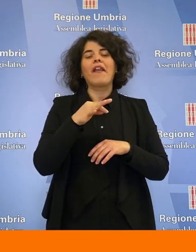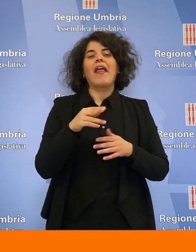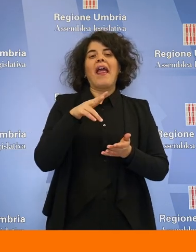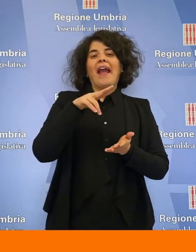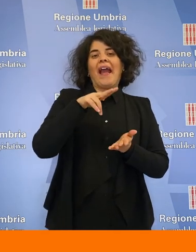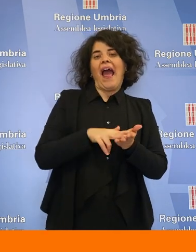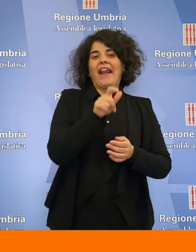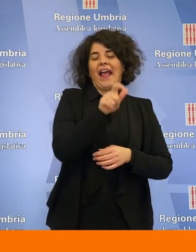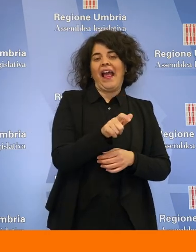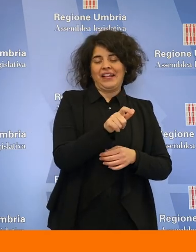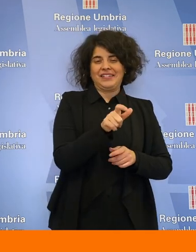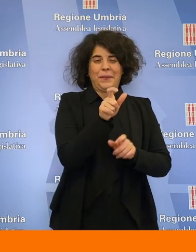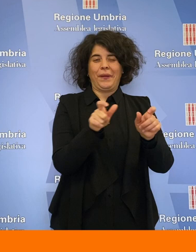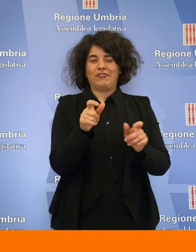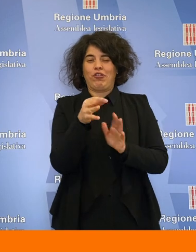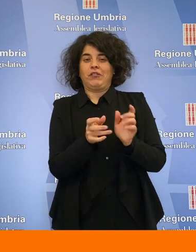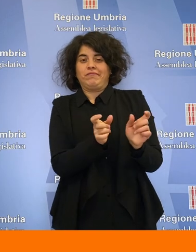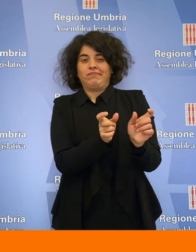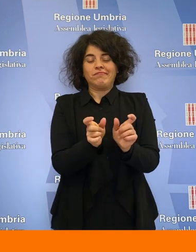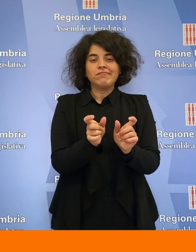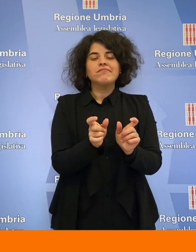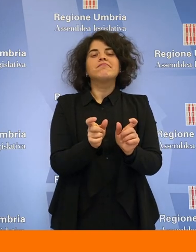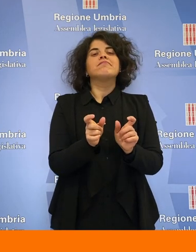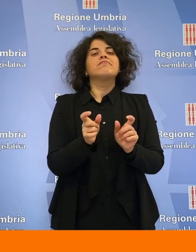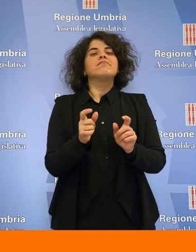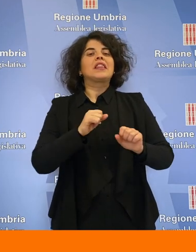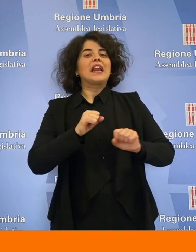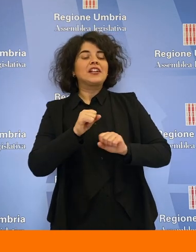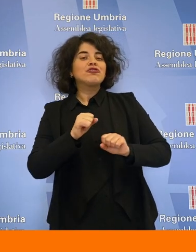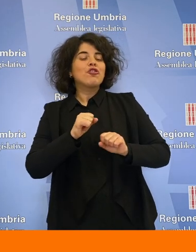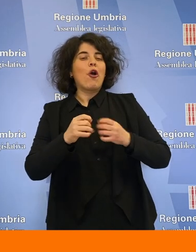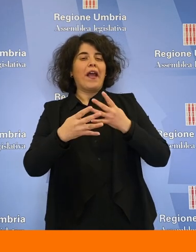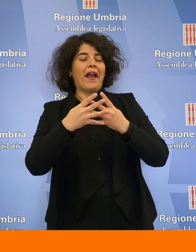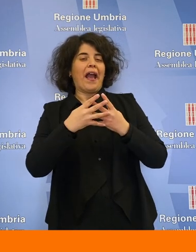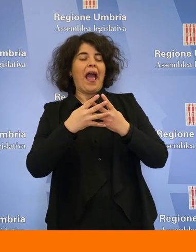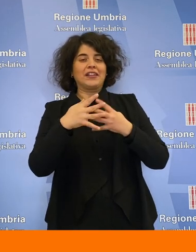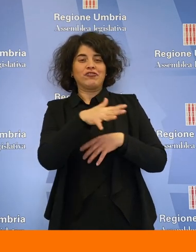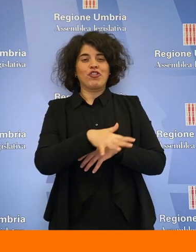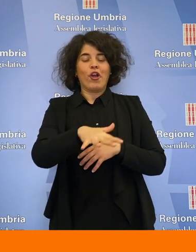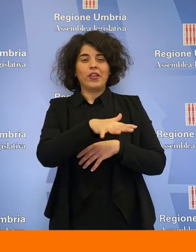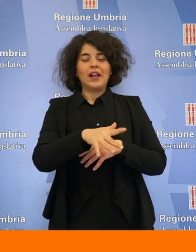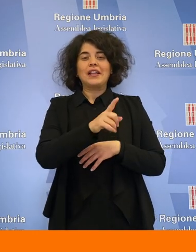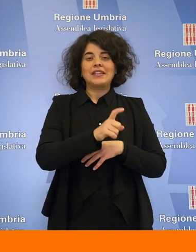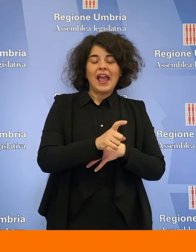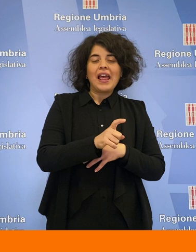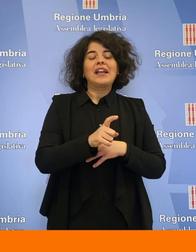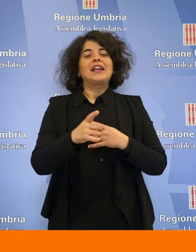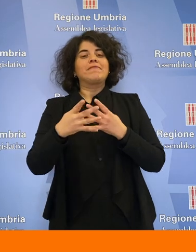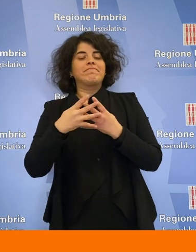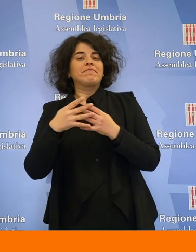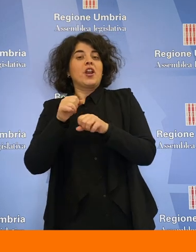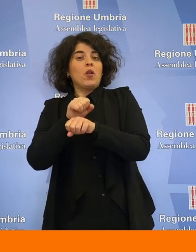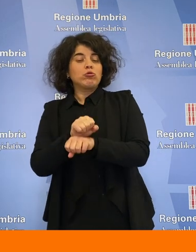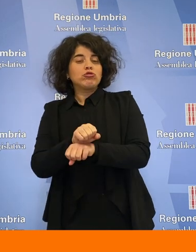garante delle persone sottoposte a misure restrittive, i direttori della casa circondariale di Terni e delle